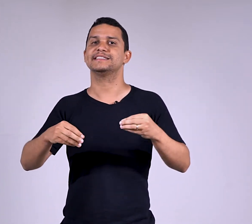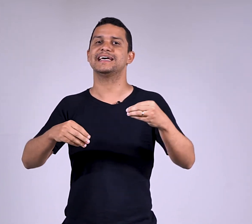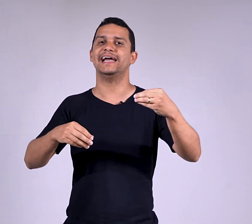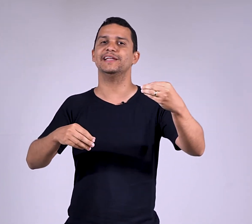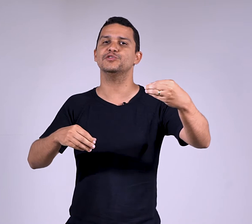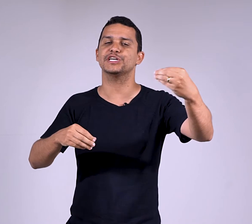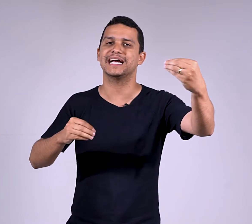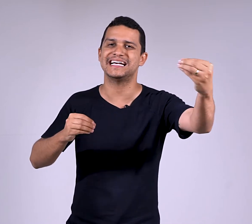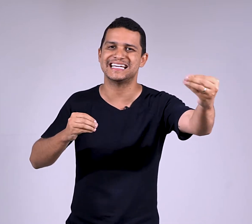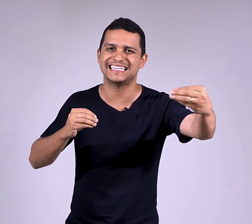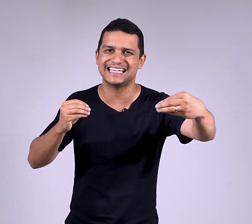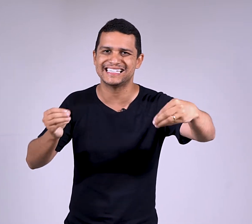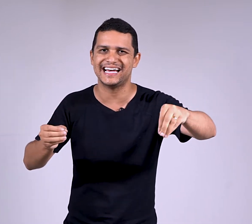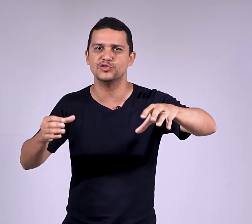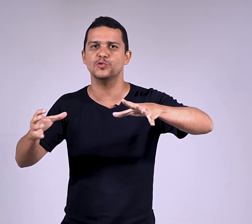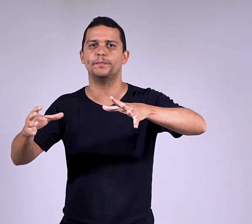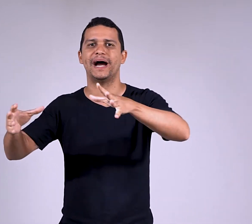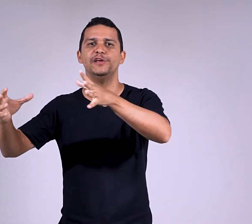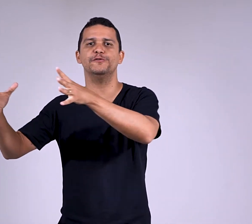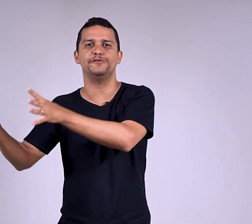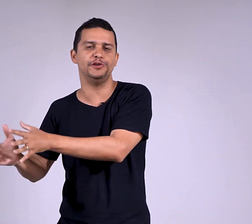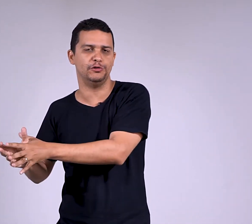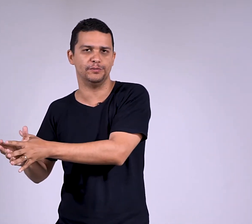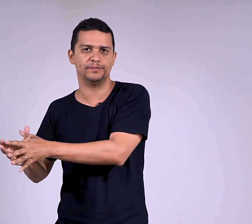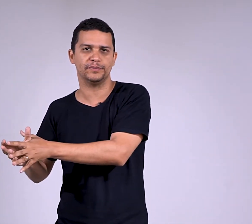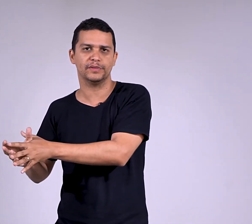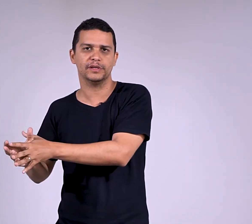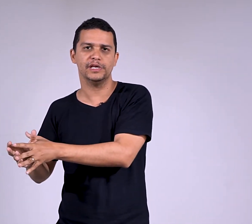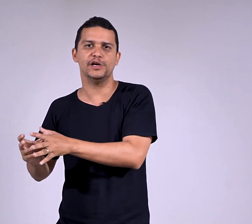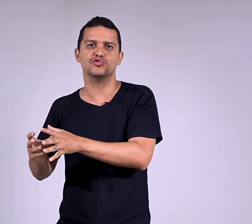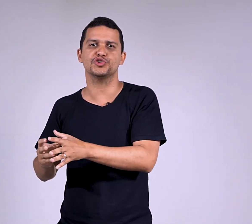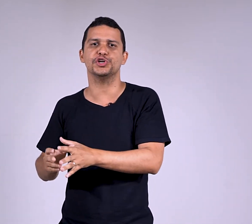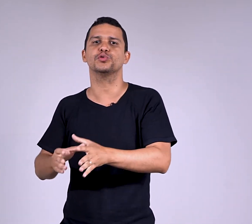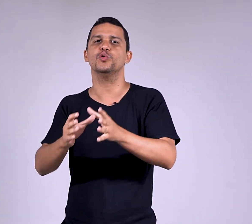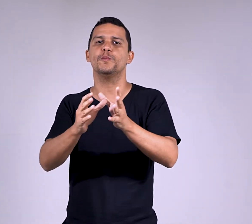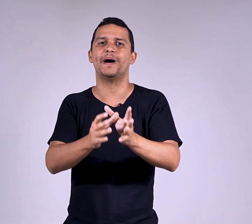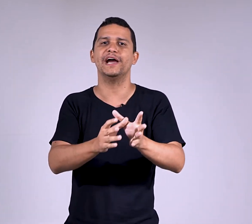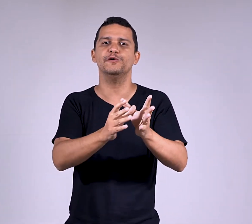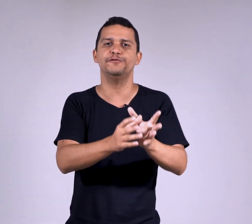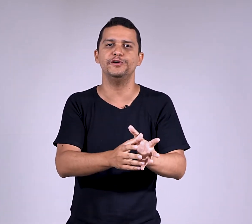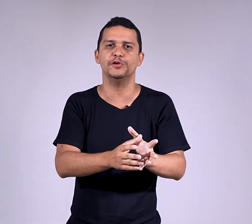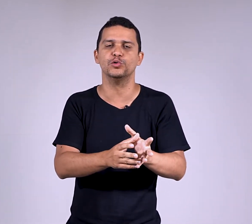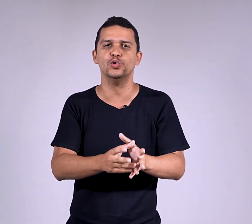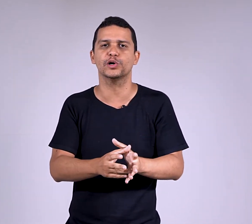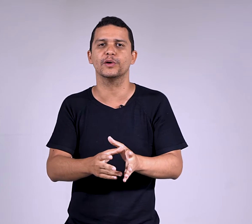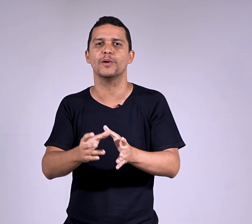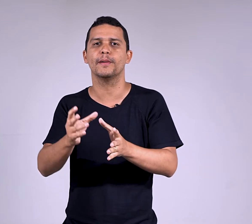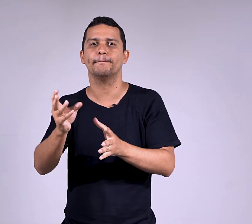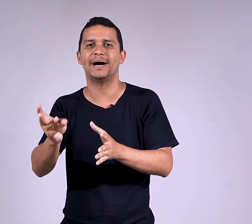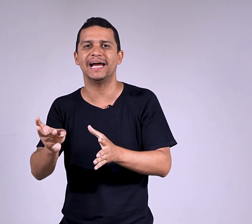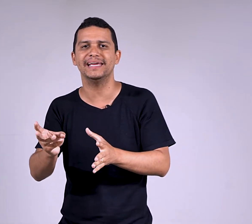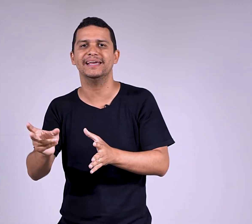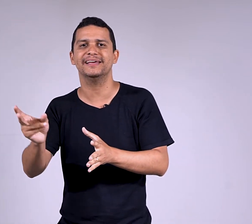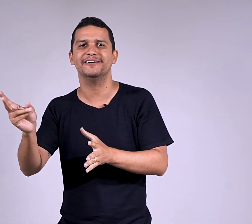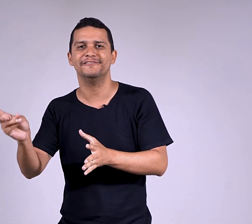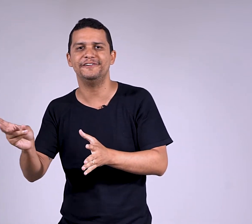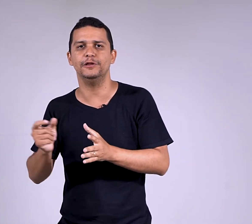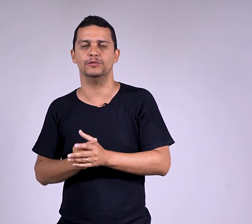saíram de casa atrasados o pai e o filho. Quem é o sujeito? O pai e o filho. Núcleo. Pai, filho.